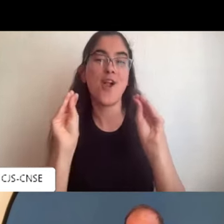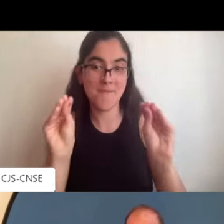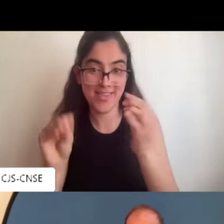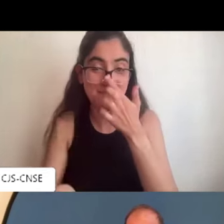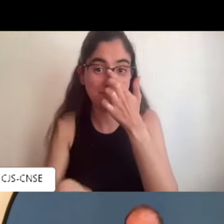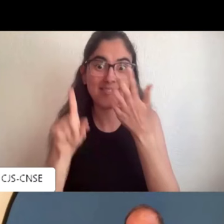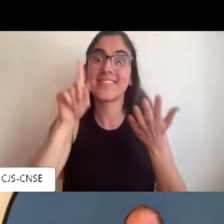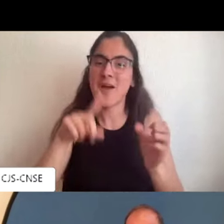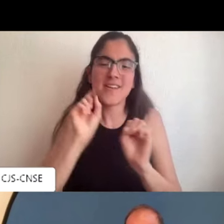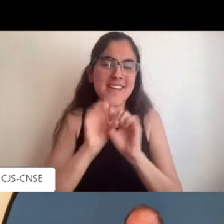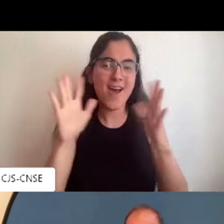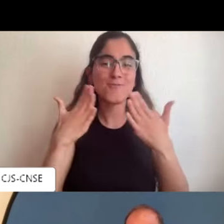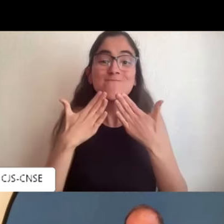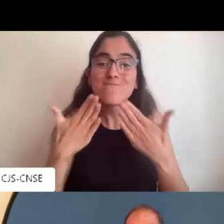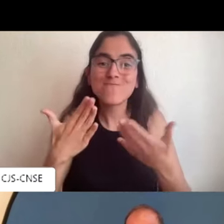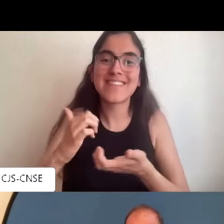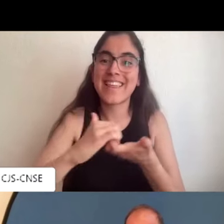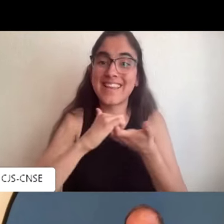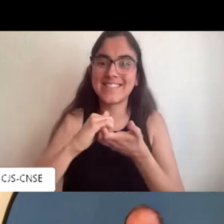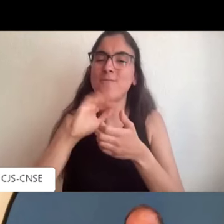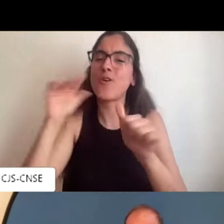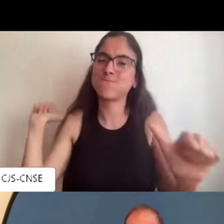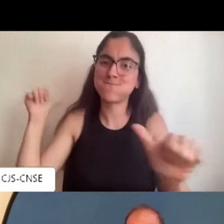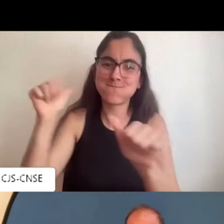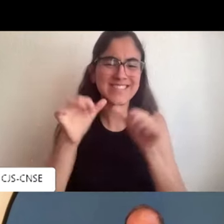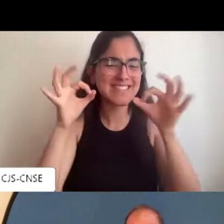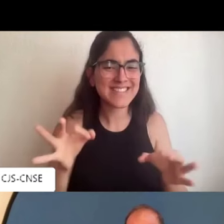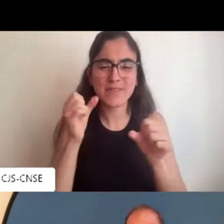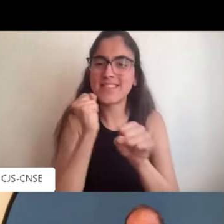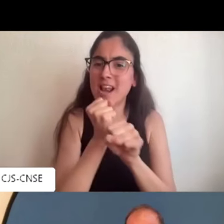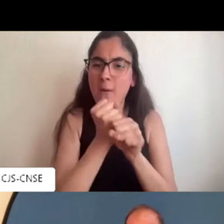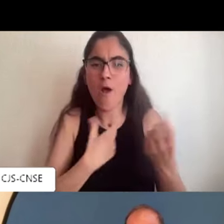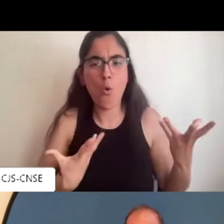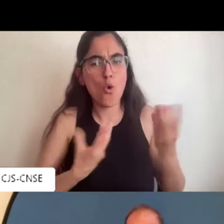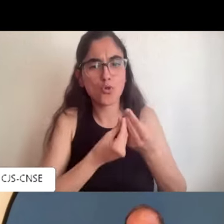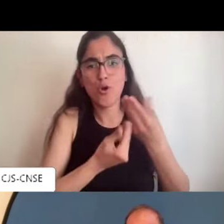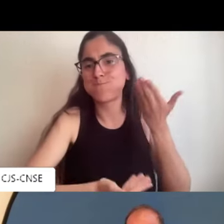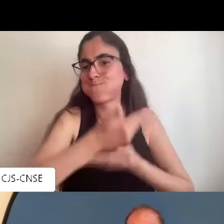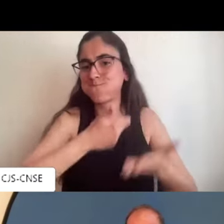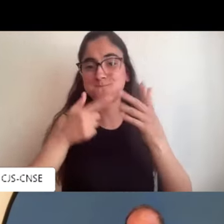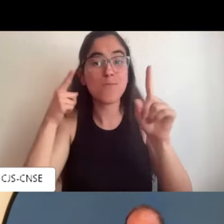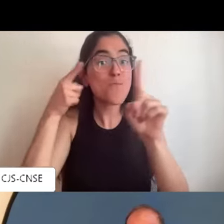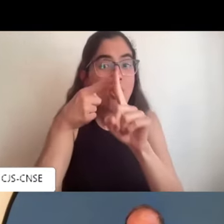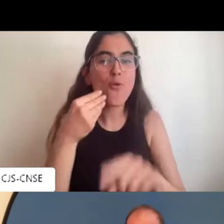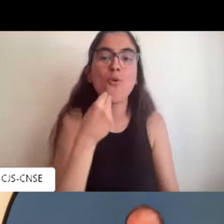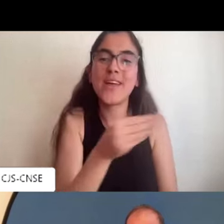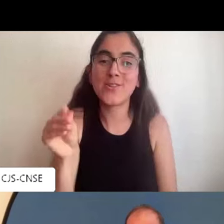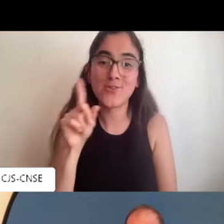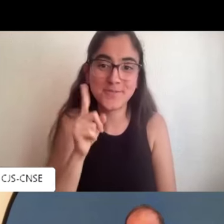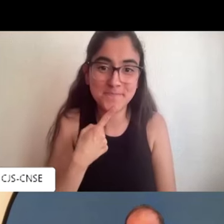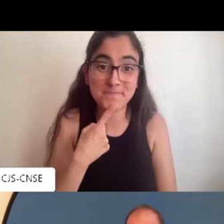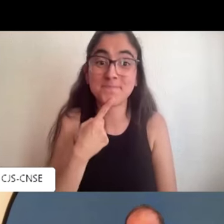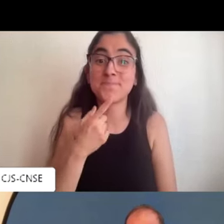juventud sorda se siga fortaleciendo y siga recibiendo formación. También como siempre gracias a la CNSE